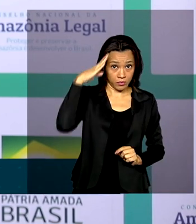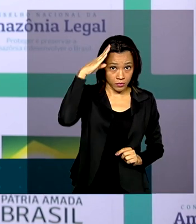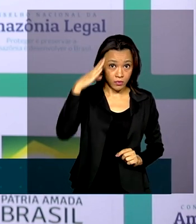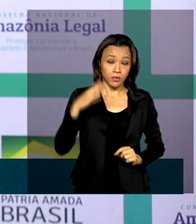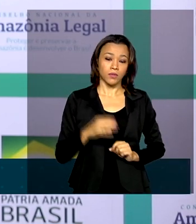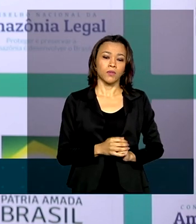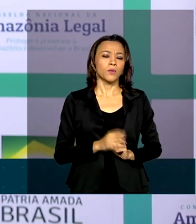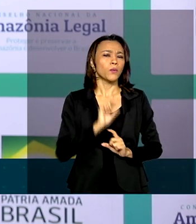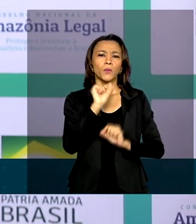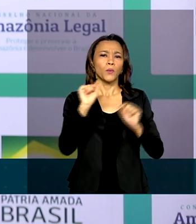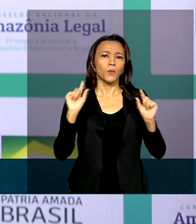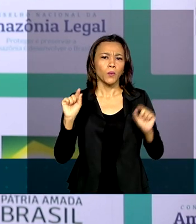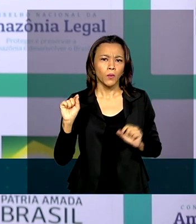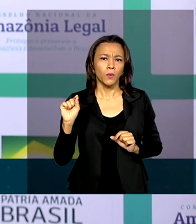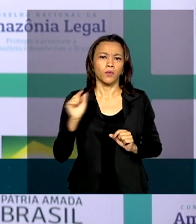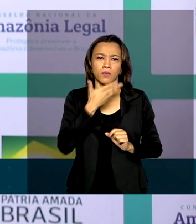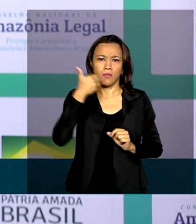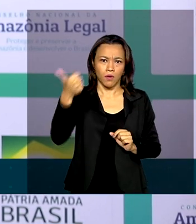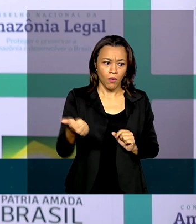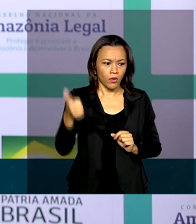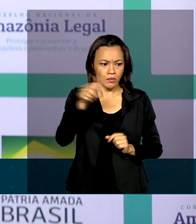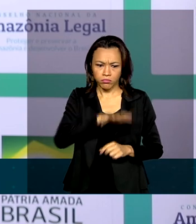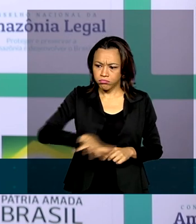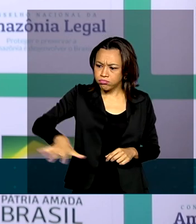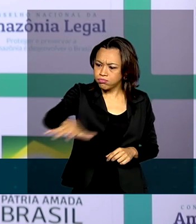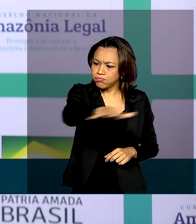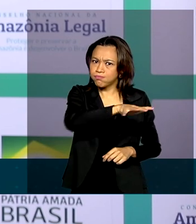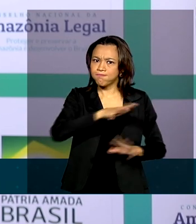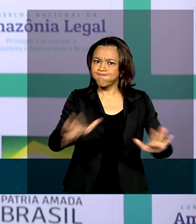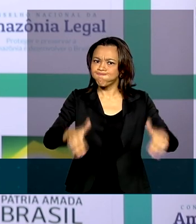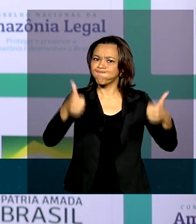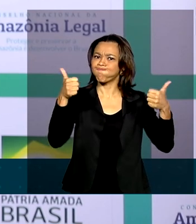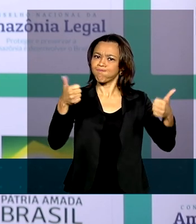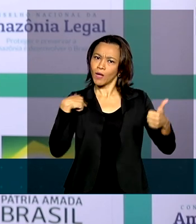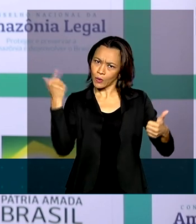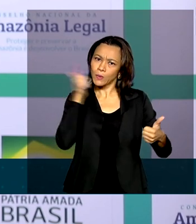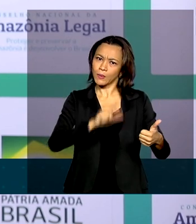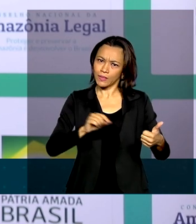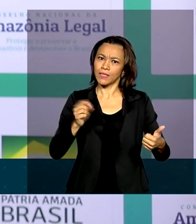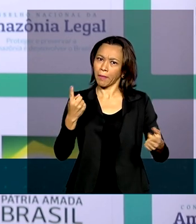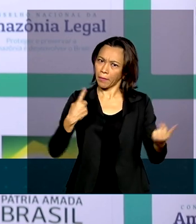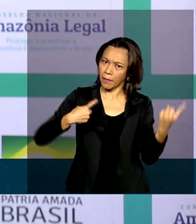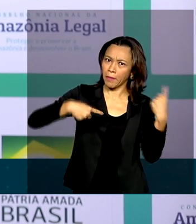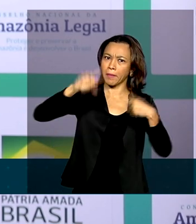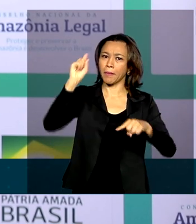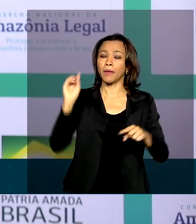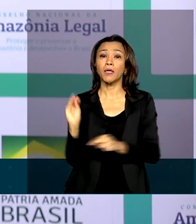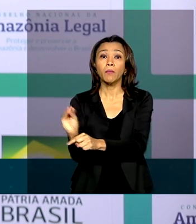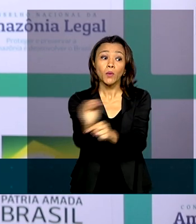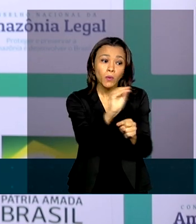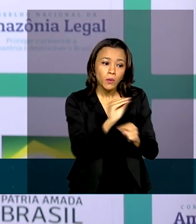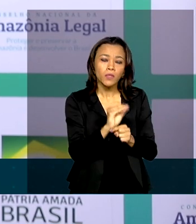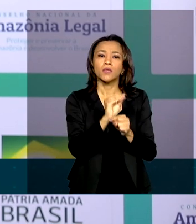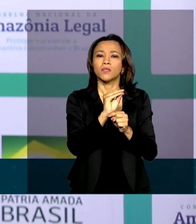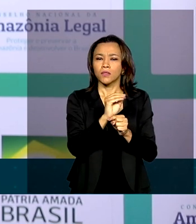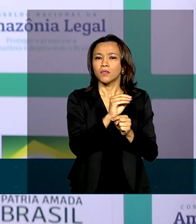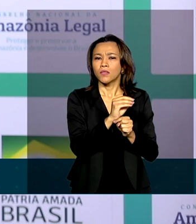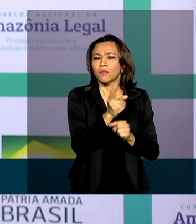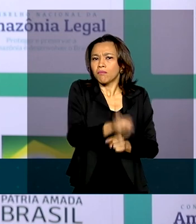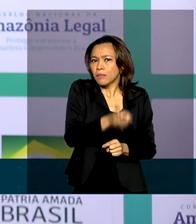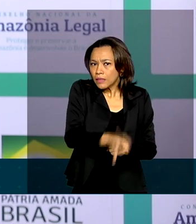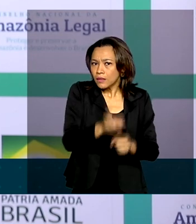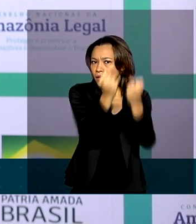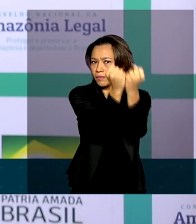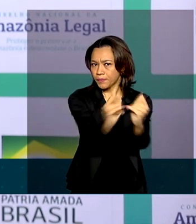estabelecer as melhores condições para cumprir a tribo-se missão, de proteger, preservar e